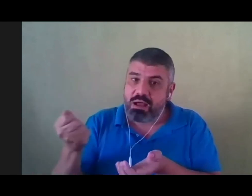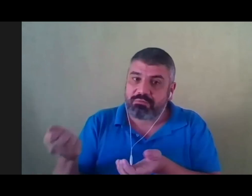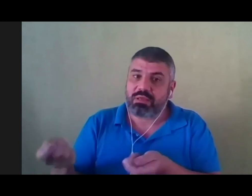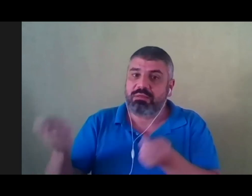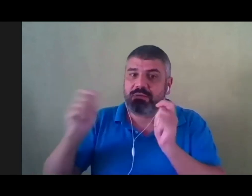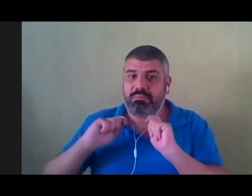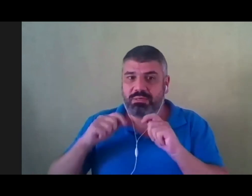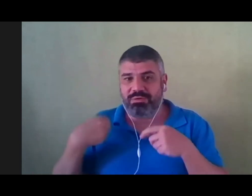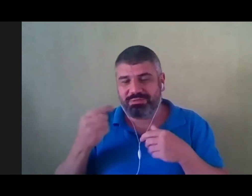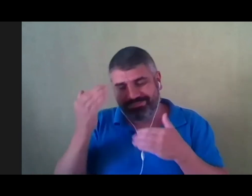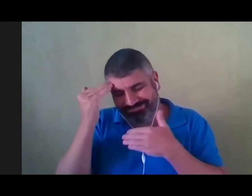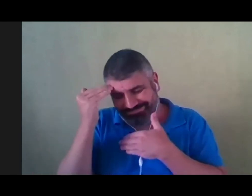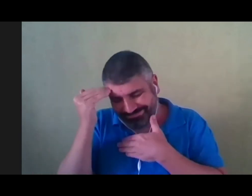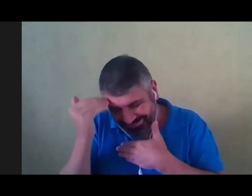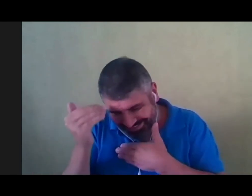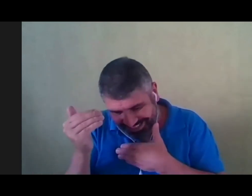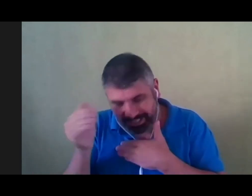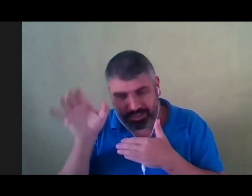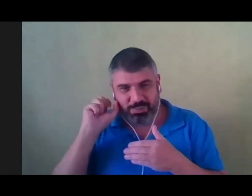Gratidão pela escuta, gente.